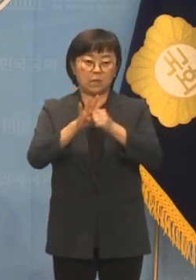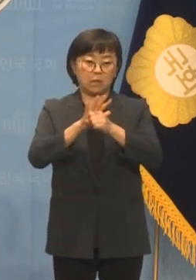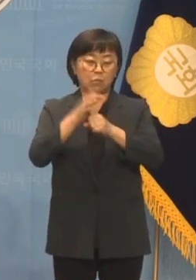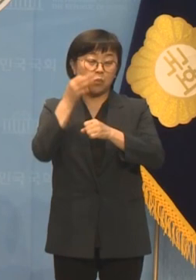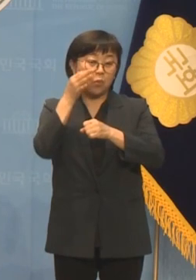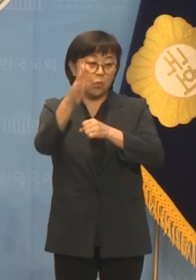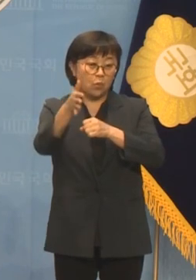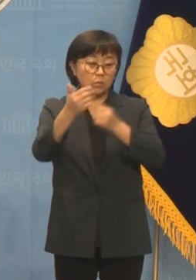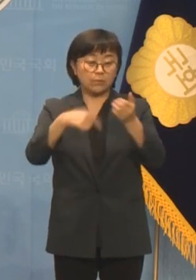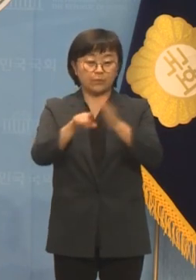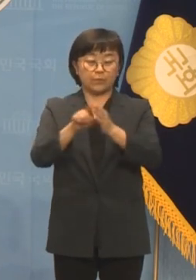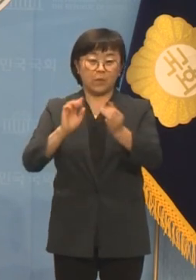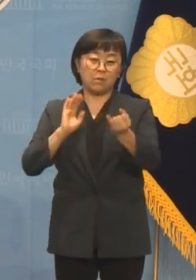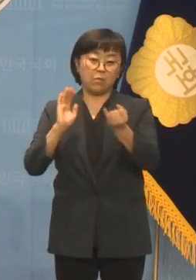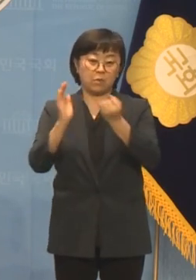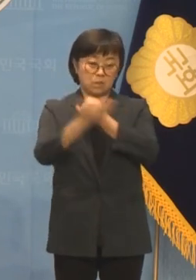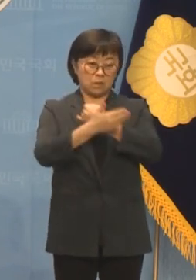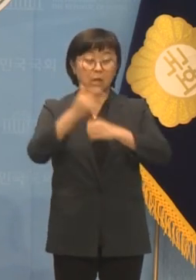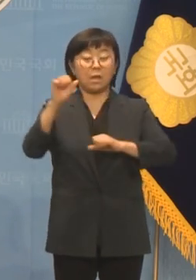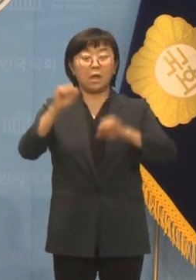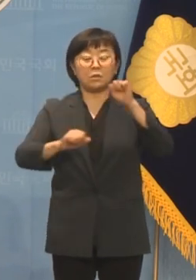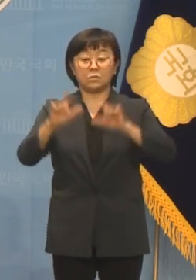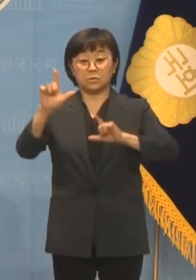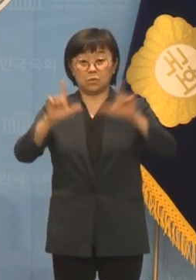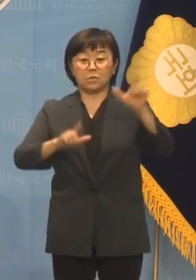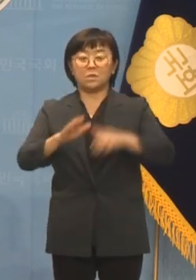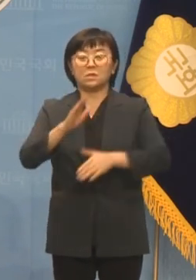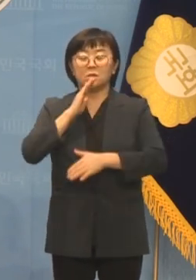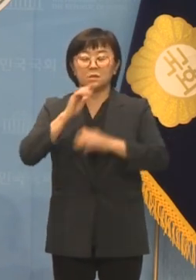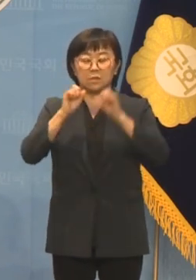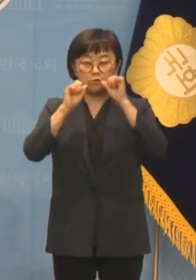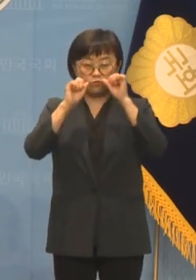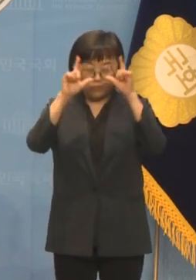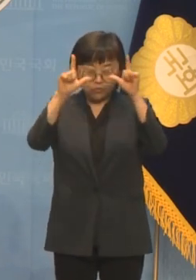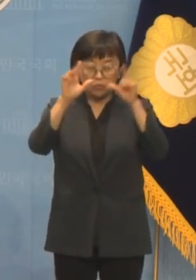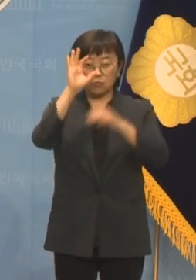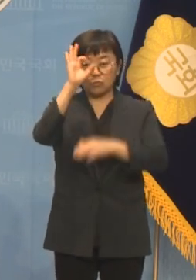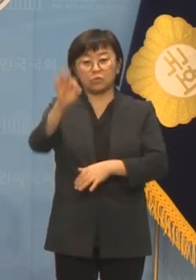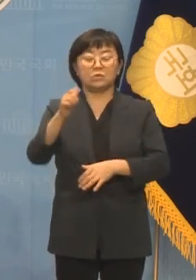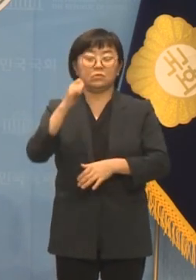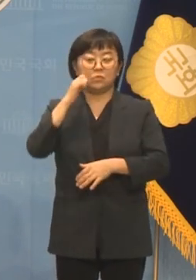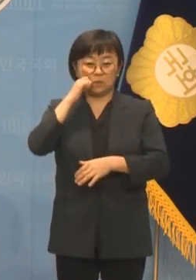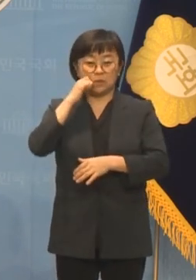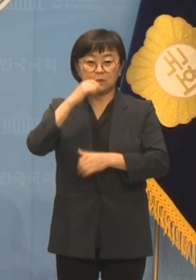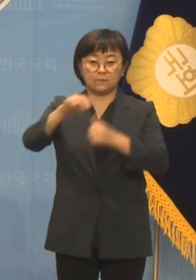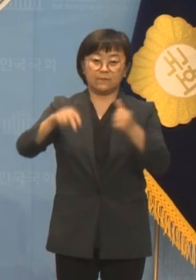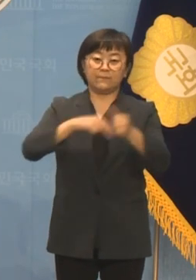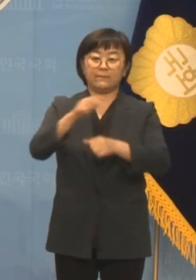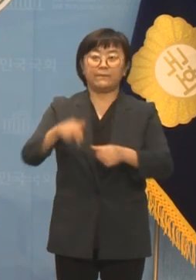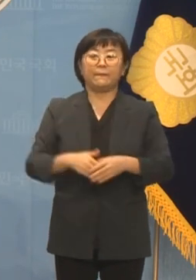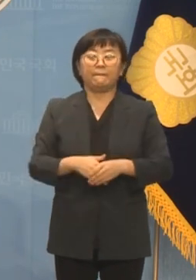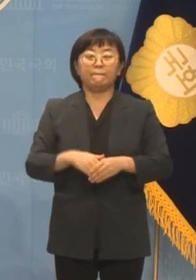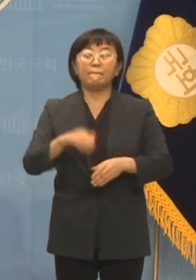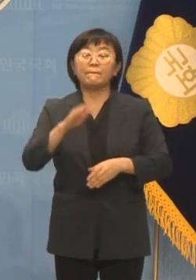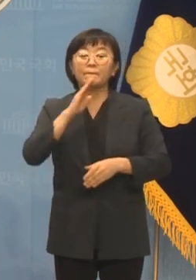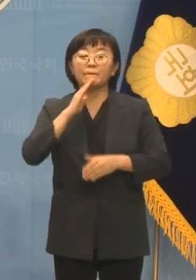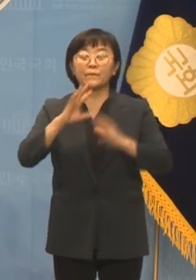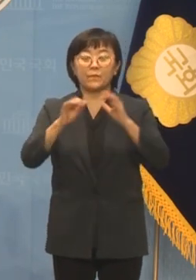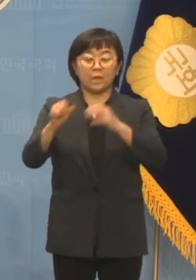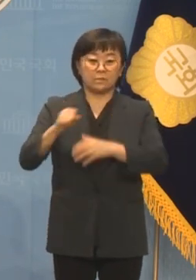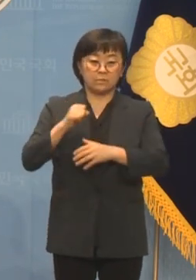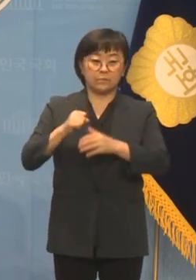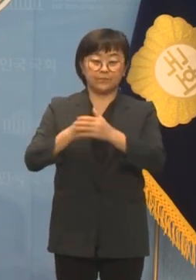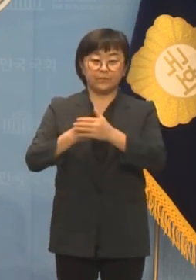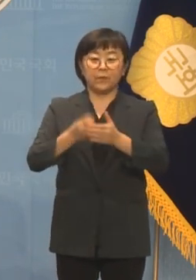김건희 호위무사들의 행태 역시 도저히 눈뜨고 볼 수 없을 지경입니다. 심지어 국민의힘